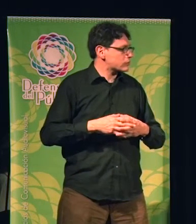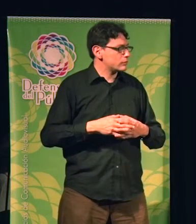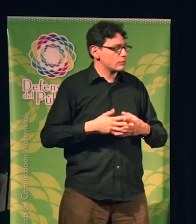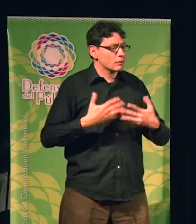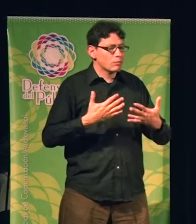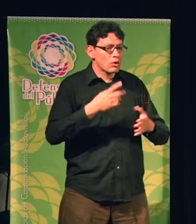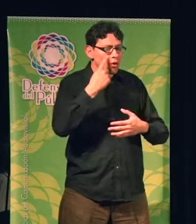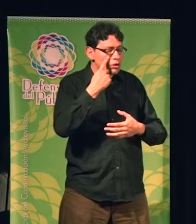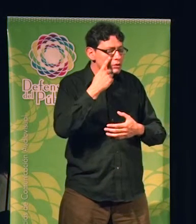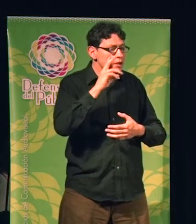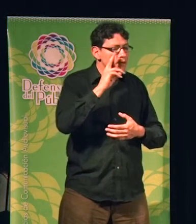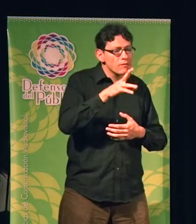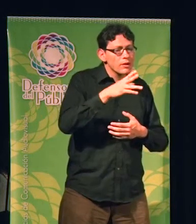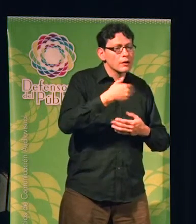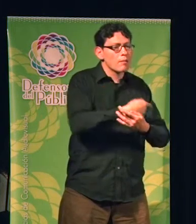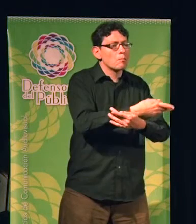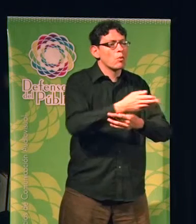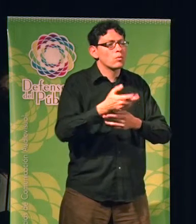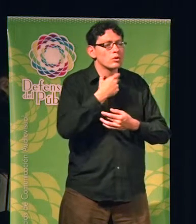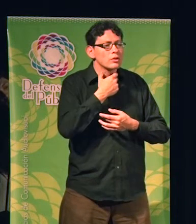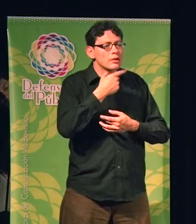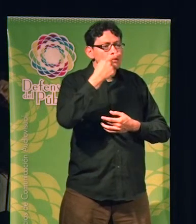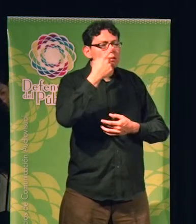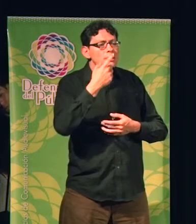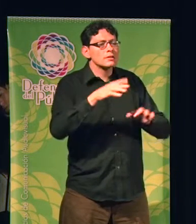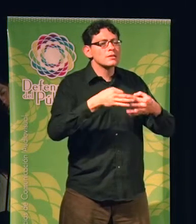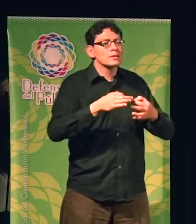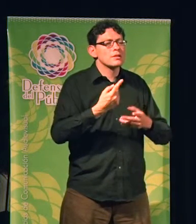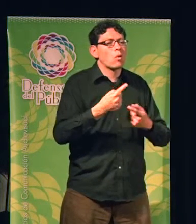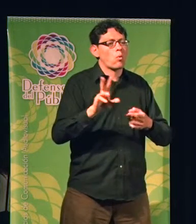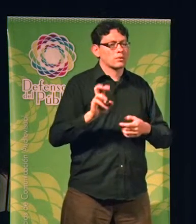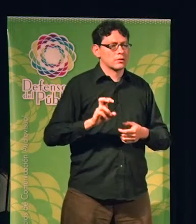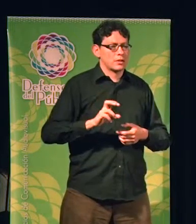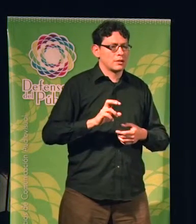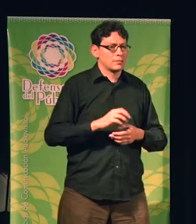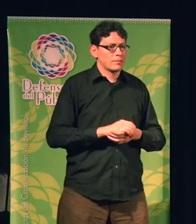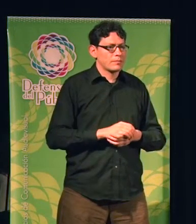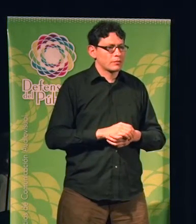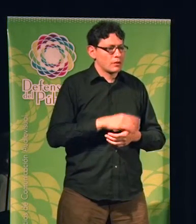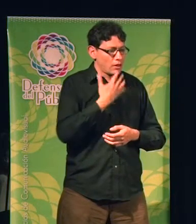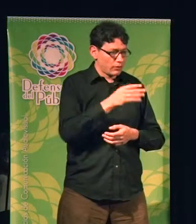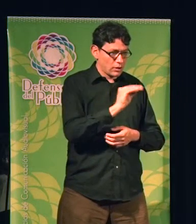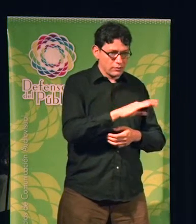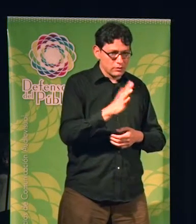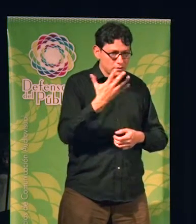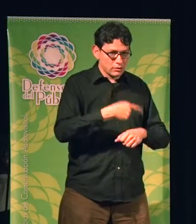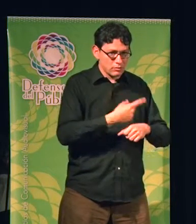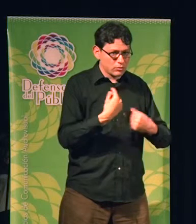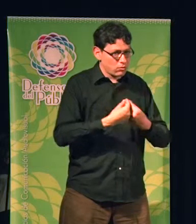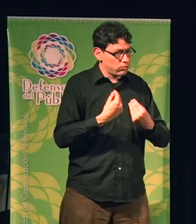conocer qué es lo que el público quiere saber sobre ciencia. Cinco minutos son un montón de tiempo, chicos.